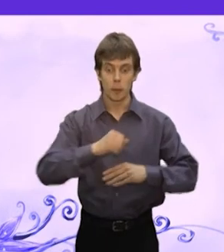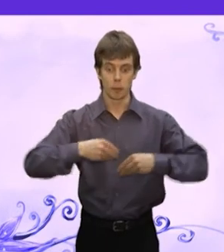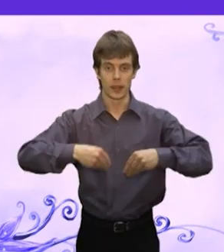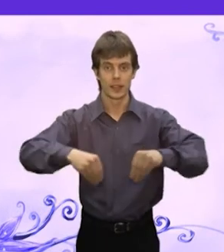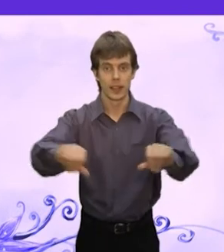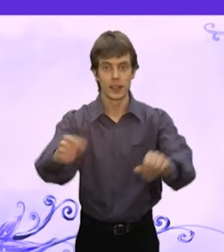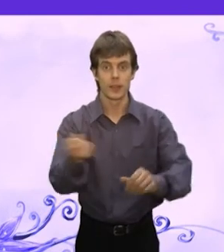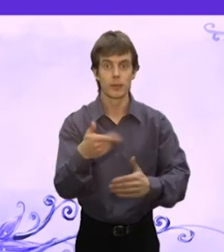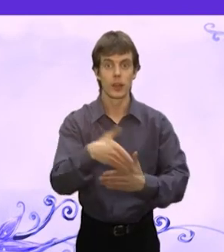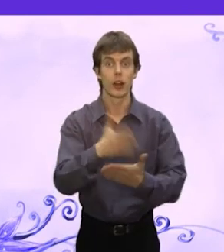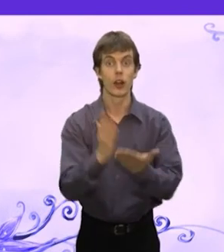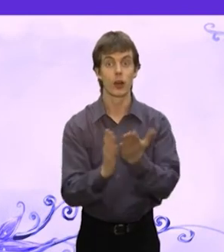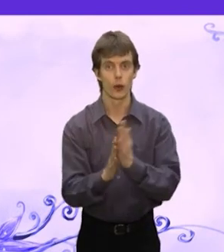Сеет рож